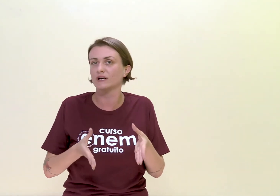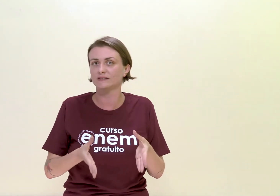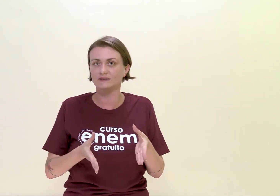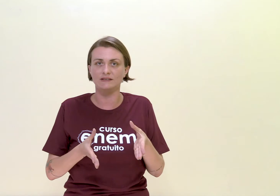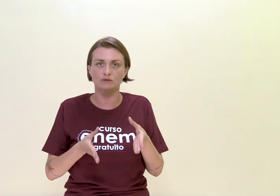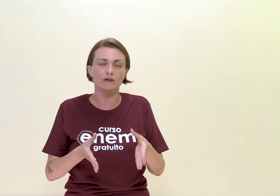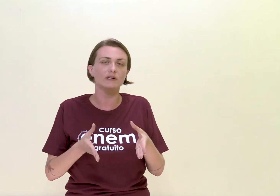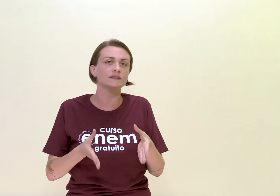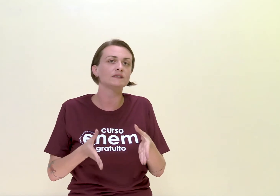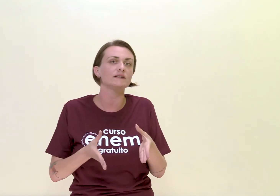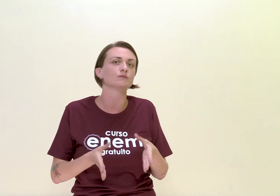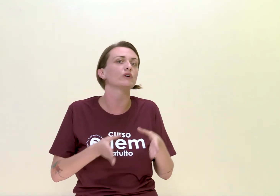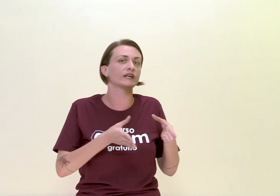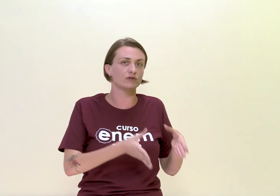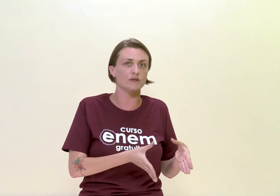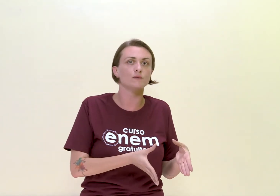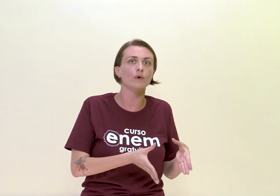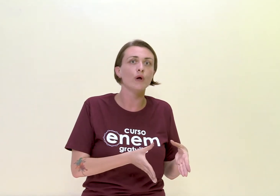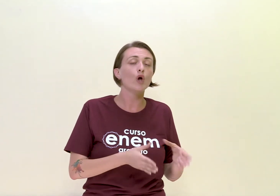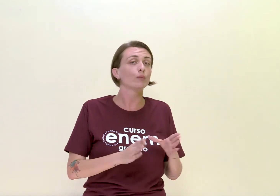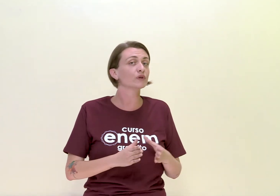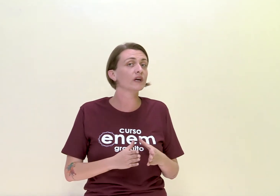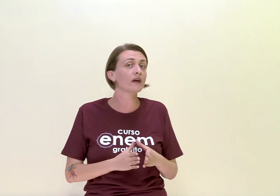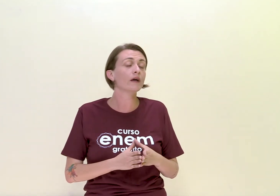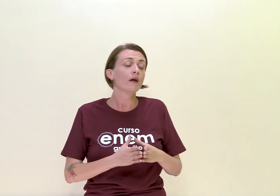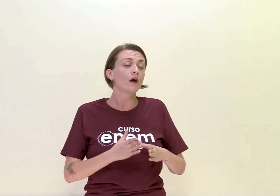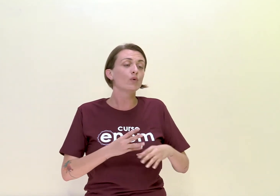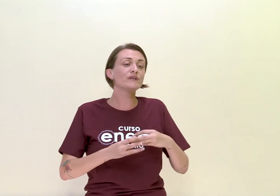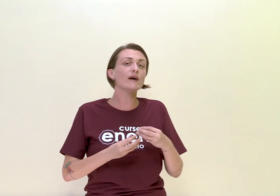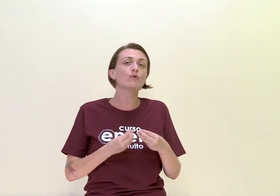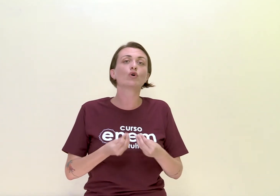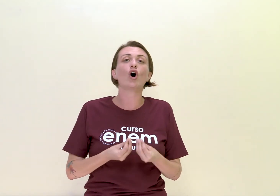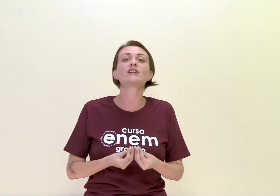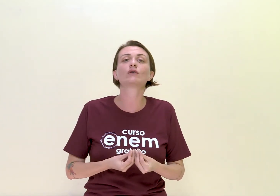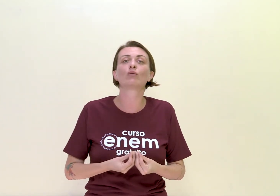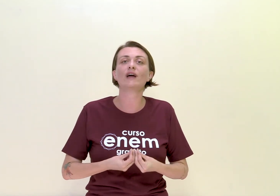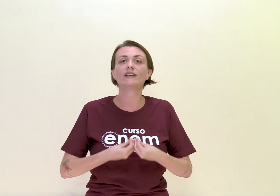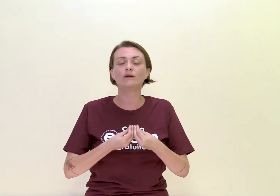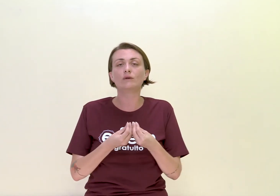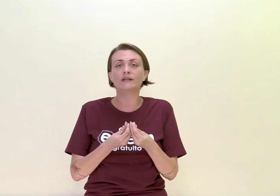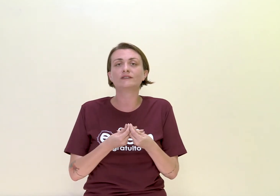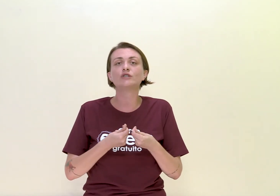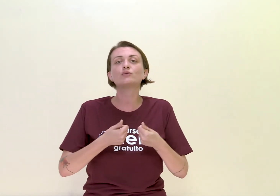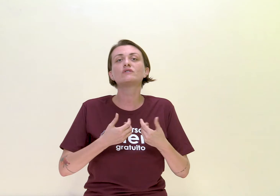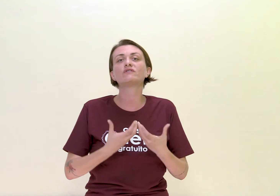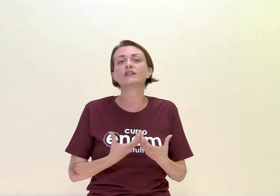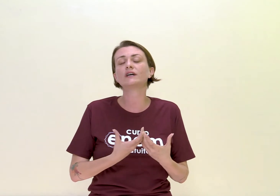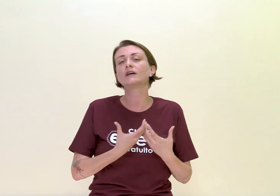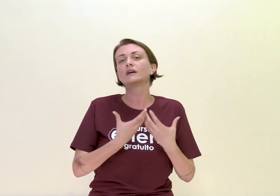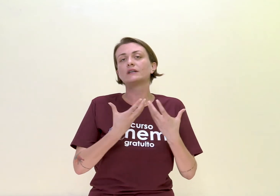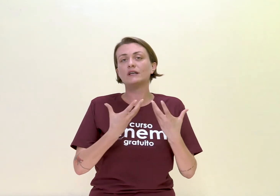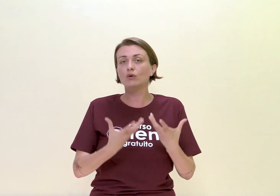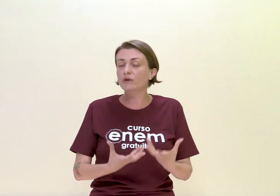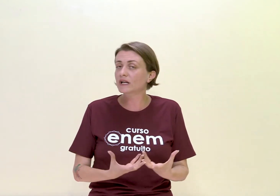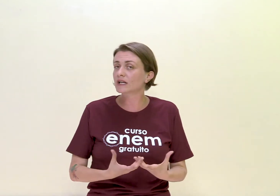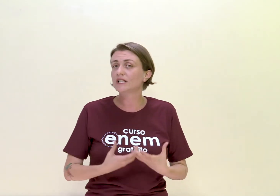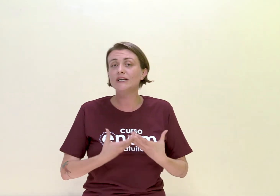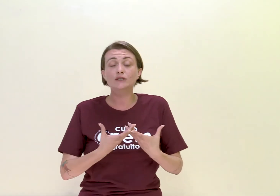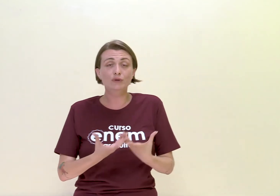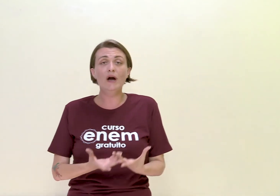neoclassicismo, arcadismo, porque o que é bucólico é esse tipo de vida tranquila e natural.